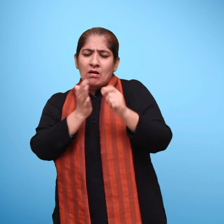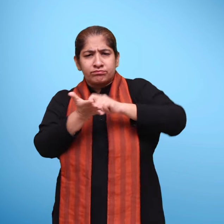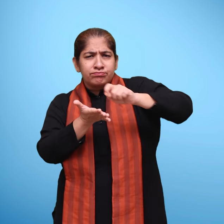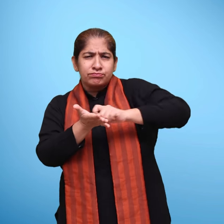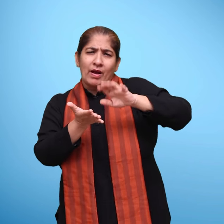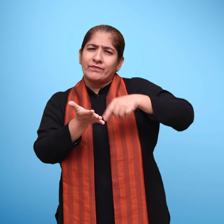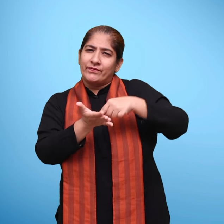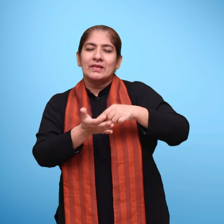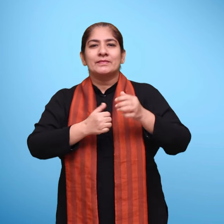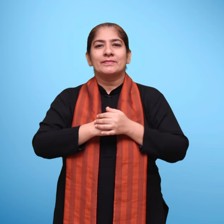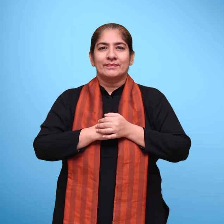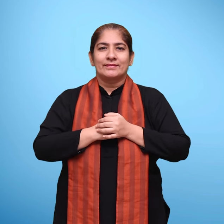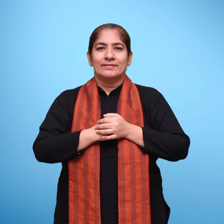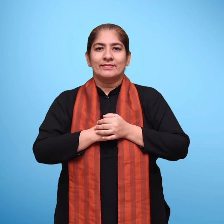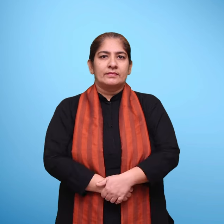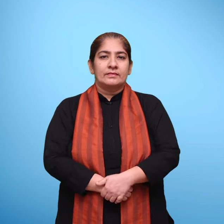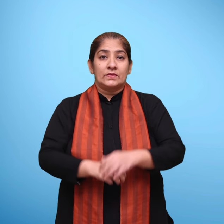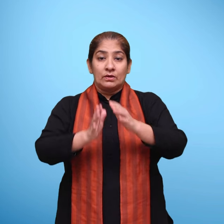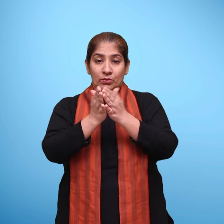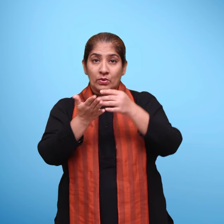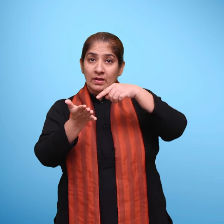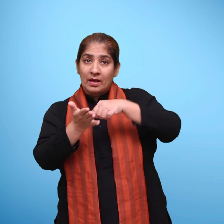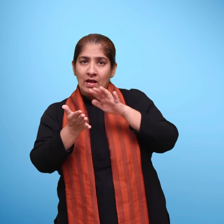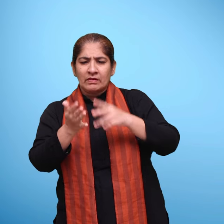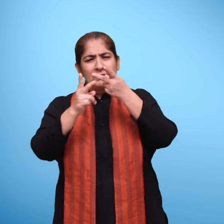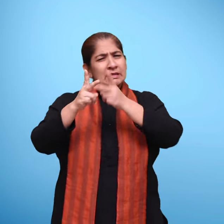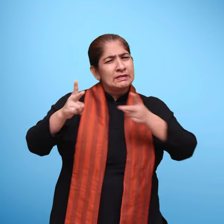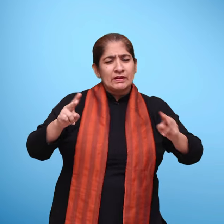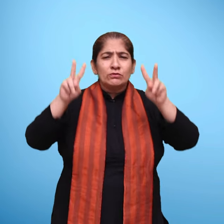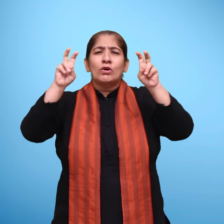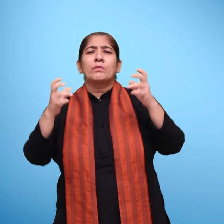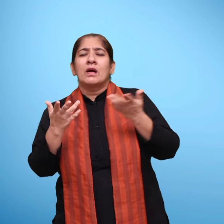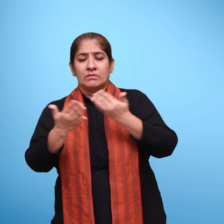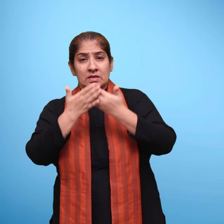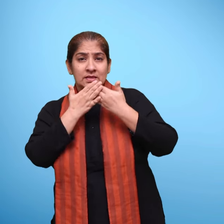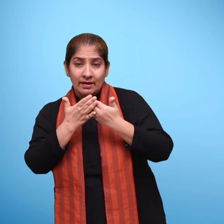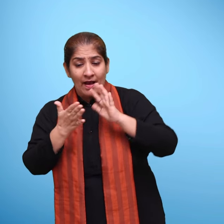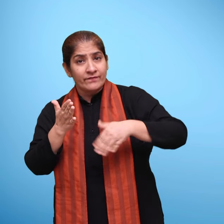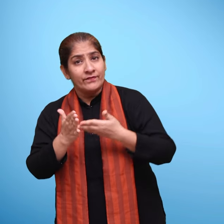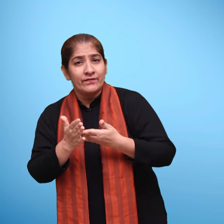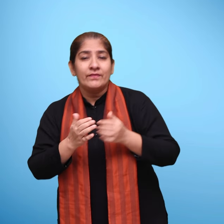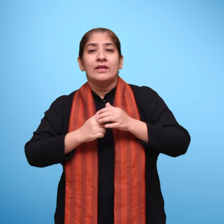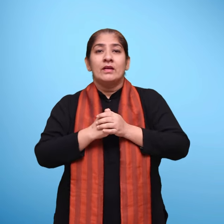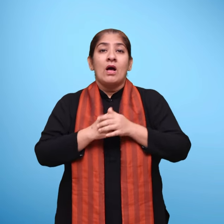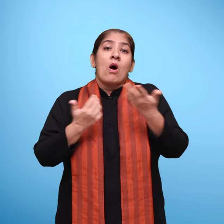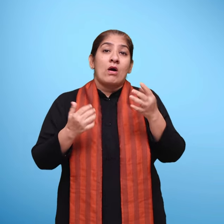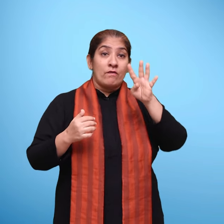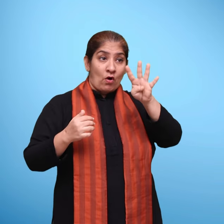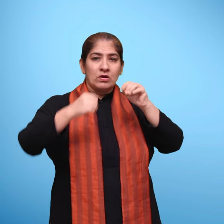धंग से लिखने की इक्षमता इस पुस्तक में हर विशह के इर्द गिर्द चुनी पठन सामग्री में इन चार स्तंभों को